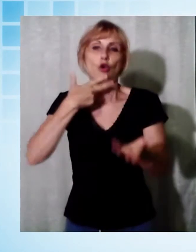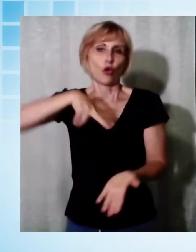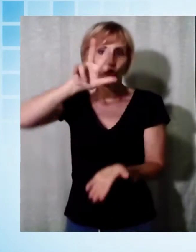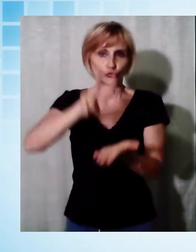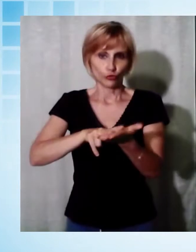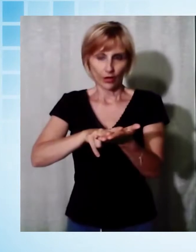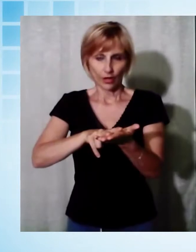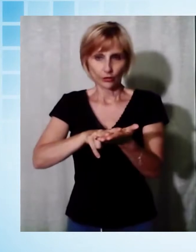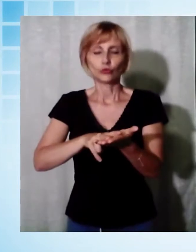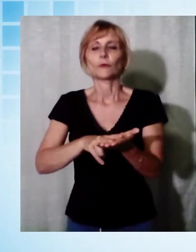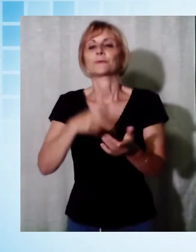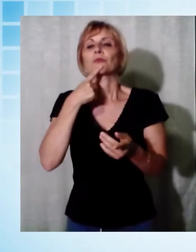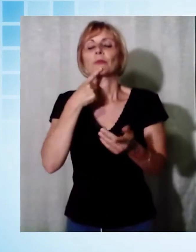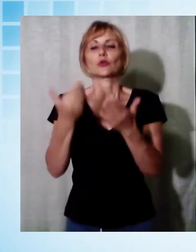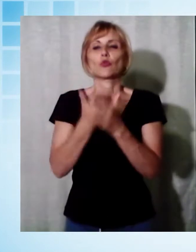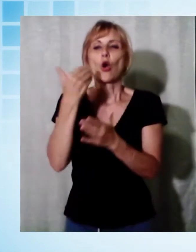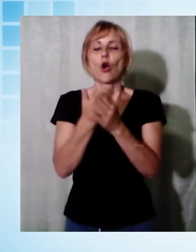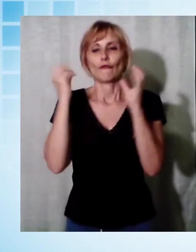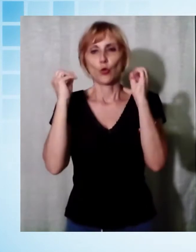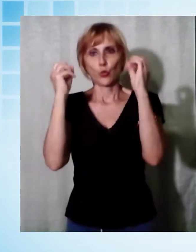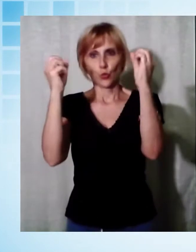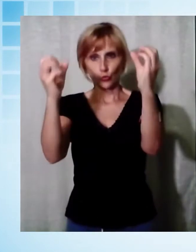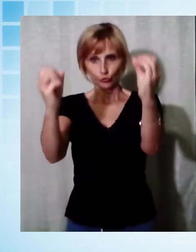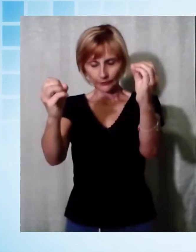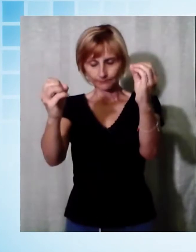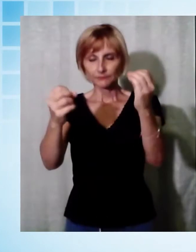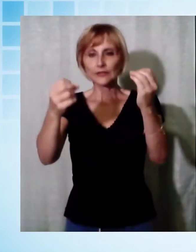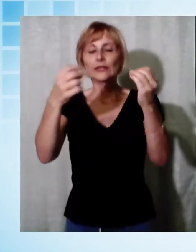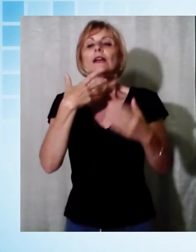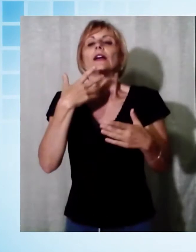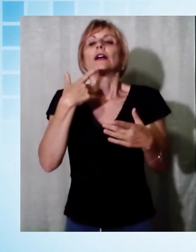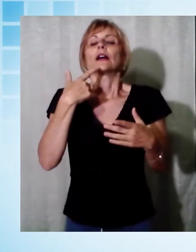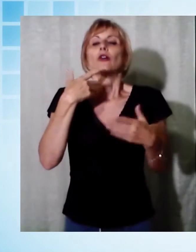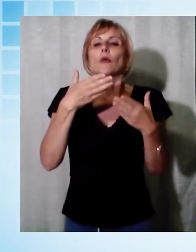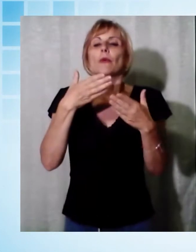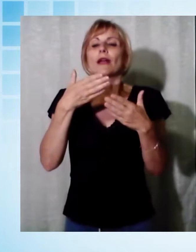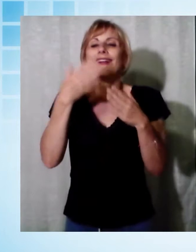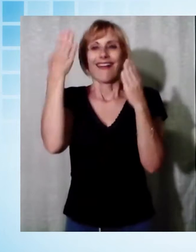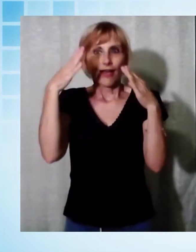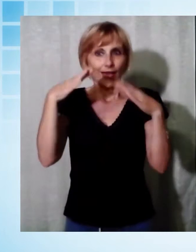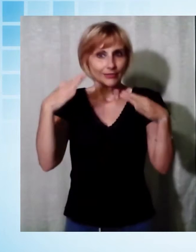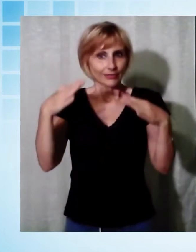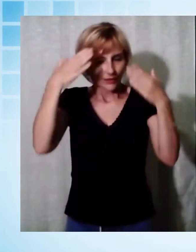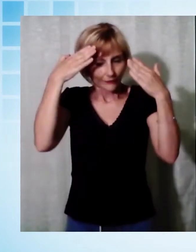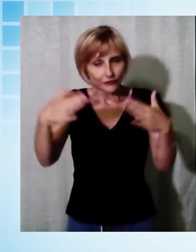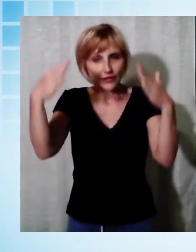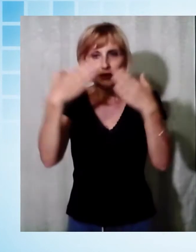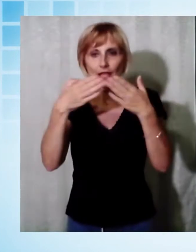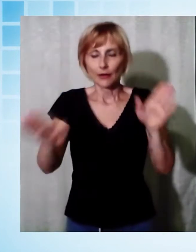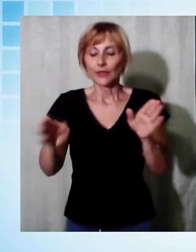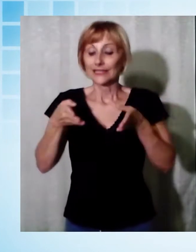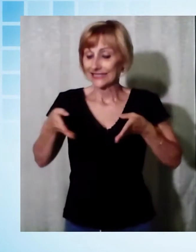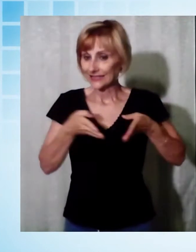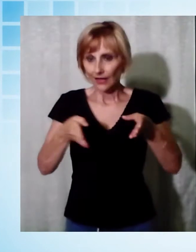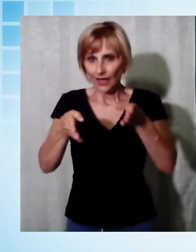per il nuovo impianto di illuminazione. E c'è stato finalmente il via libera all'apertura del cantiere che renderà più sicura tutta la strada che